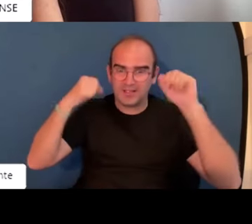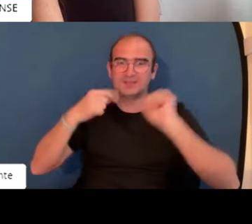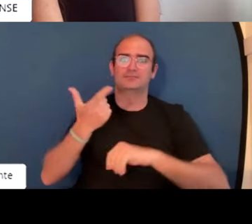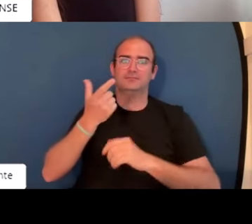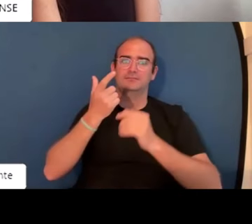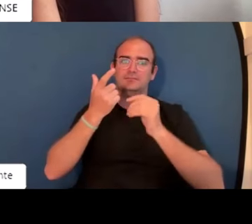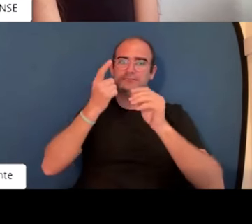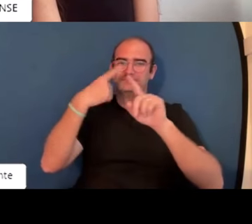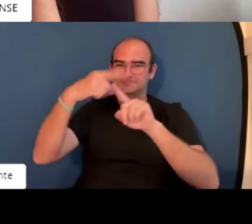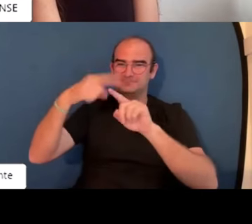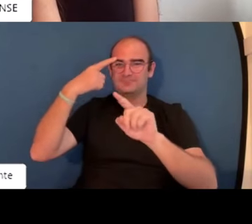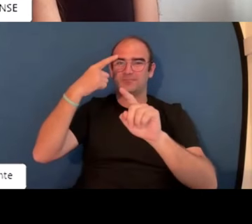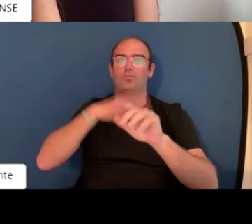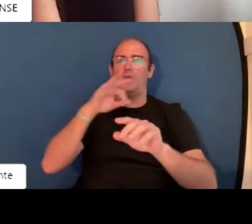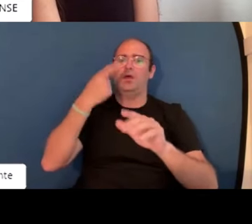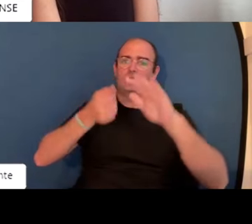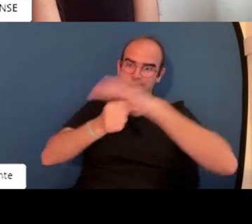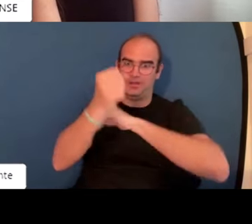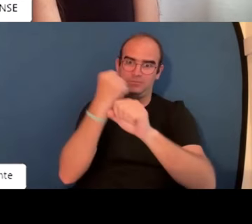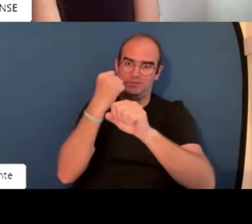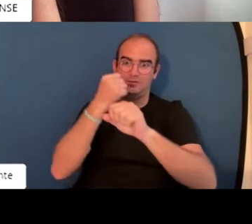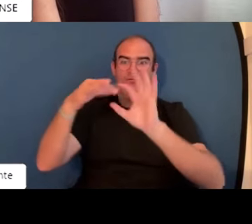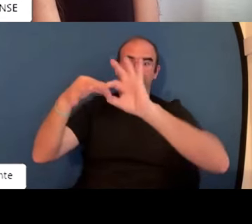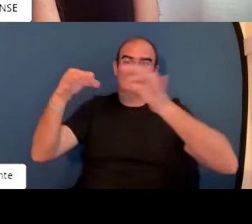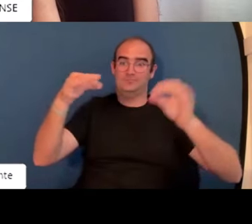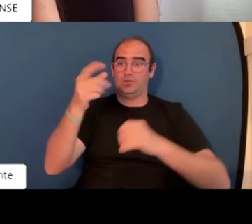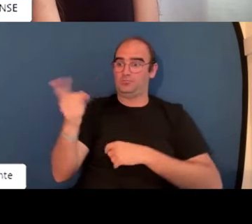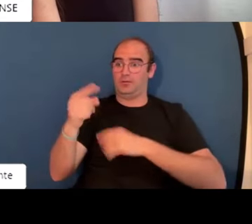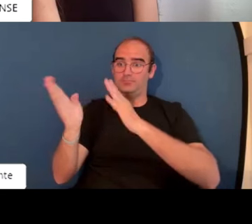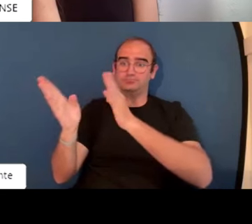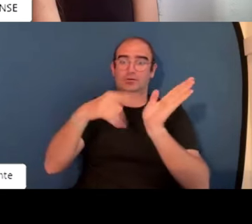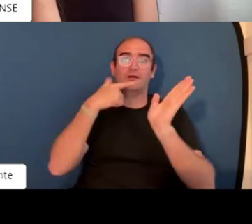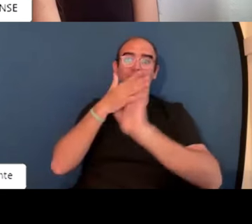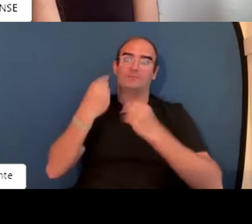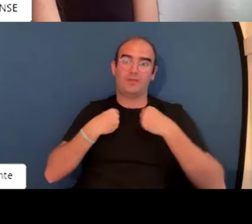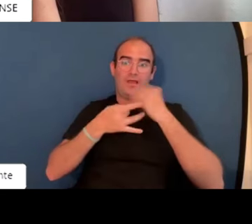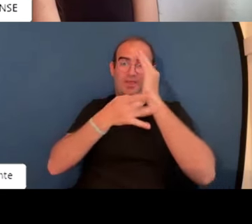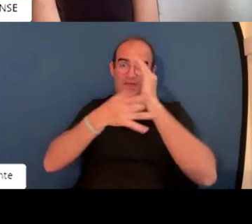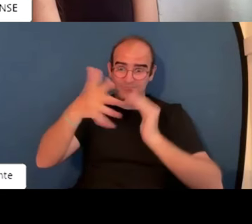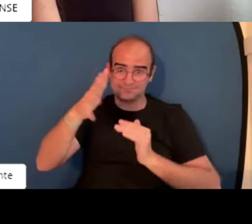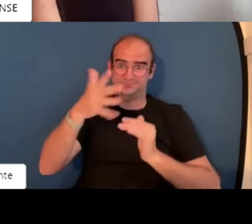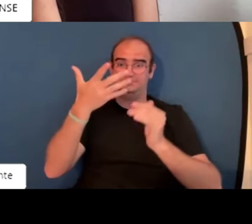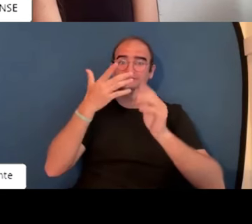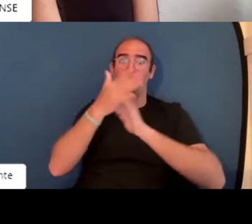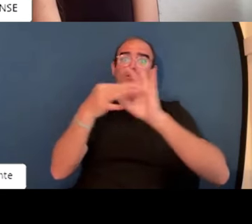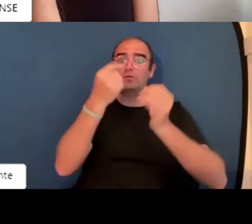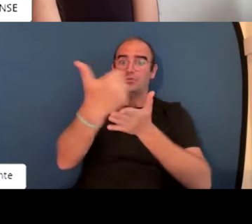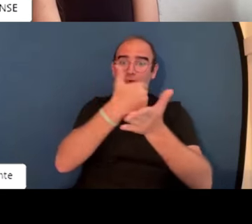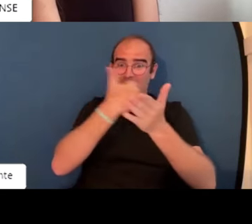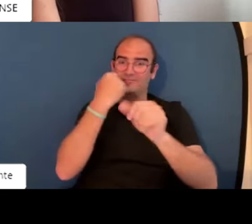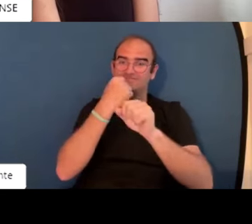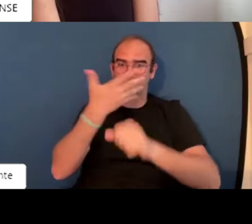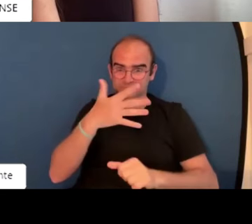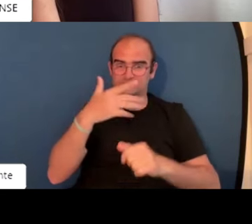conocimiento, esa formación, esas prácticas que son necesarias para luego poder acceder en igualdad de condiciones al empleo. De ahí que también